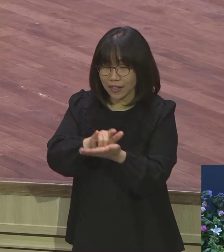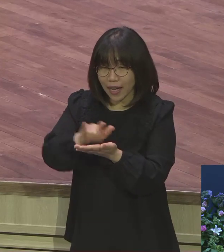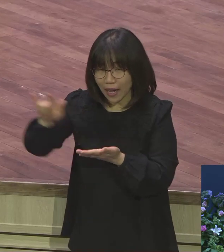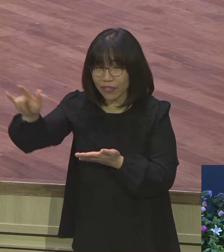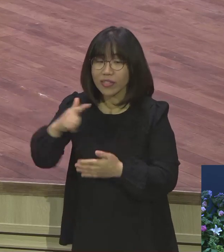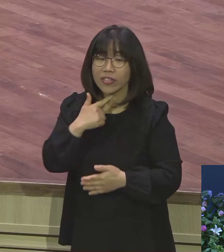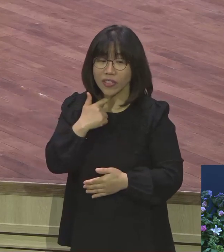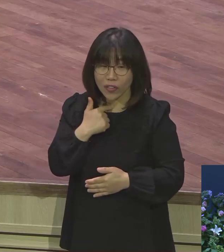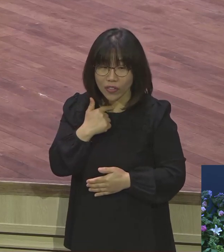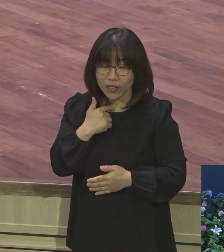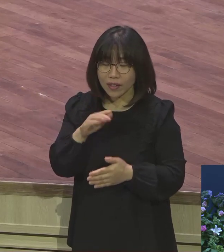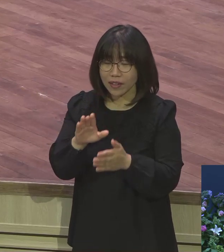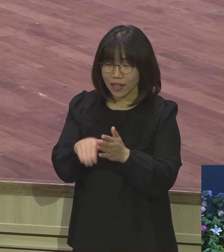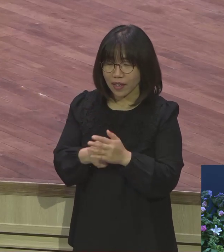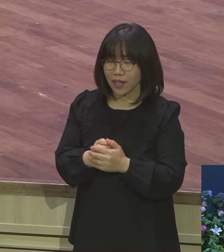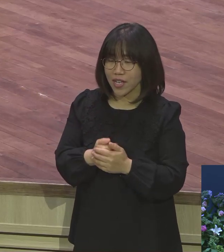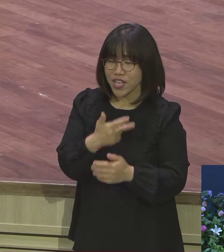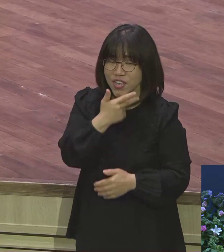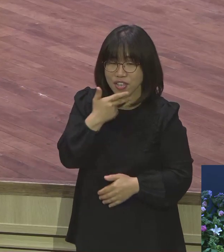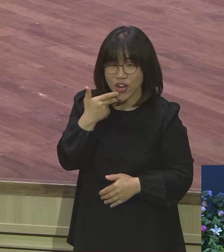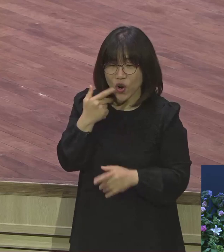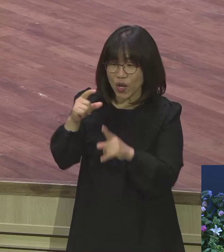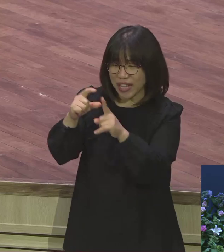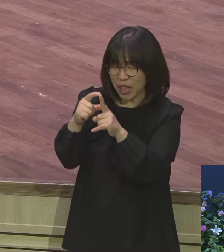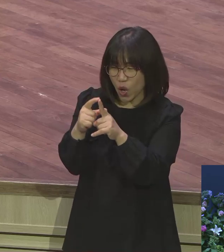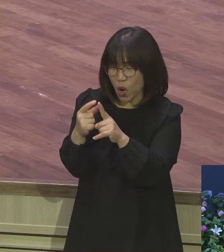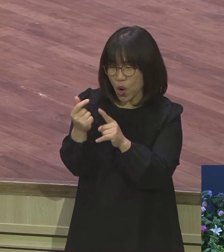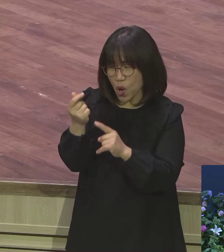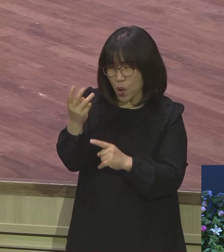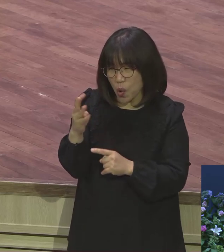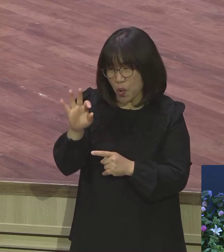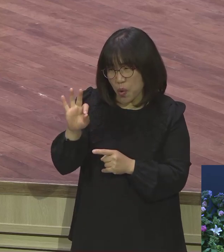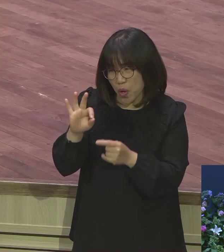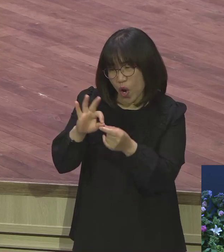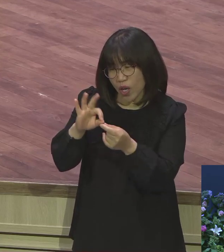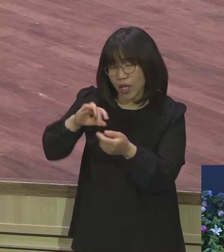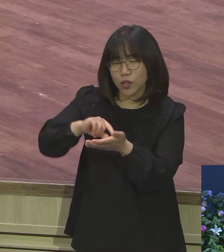그 가자마자 영어 단어도 몇 개 모르면서도 그 영어 선생님 내가 영접시겠다니까요.